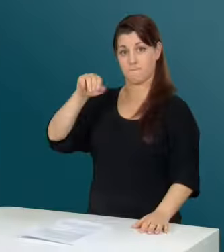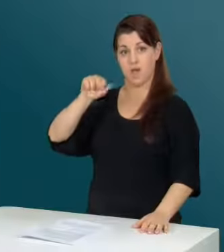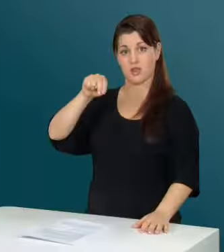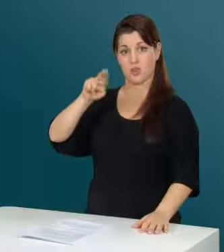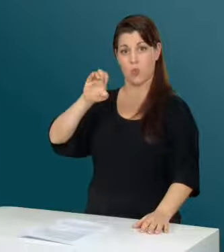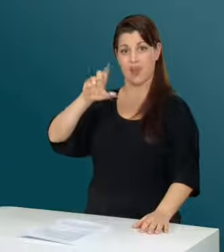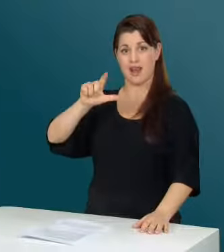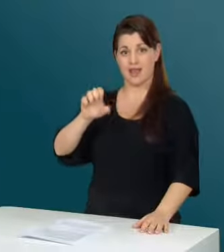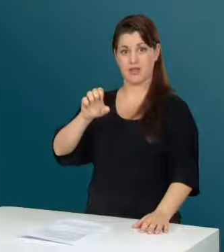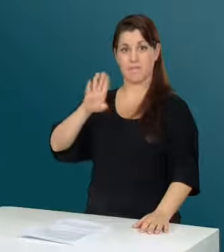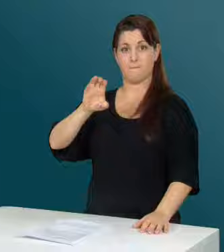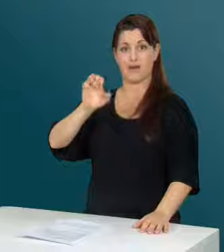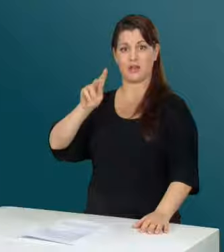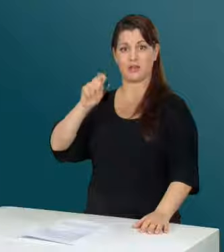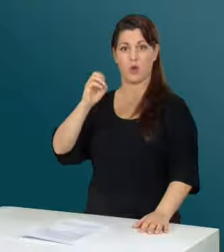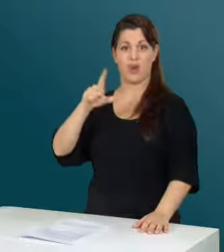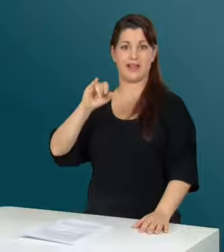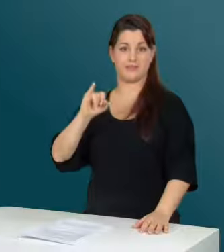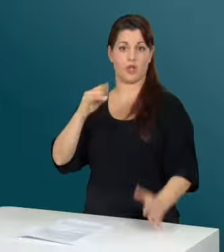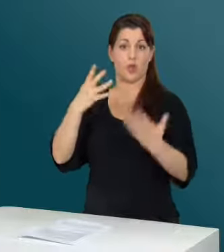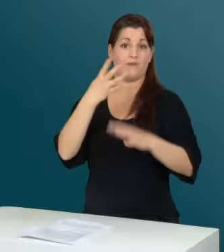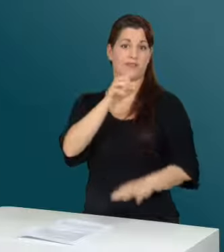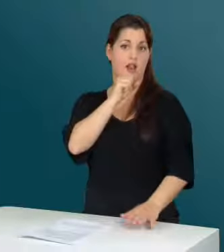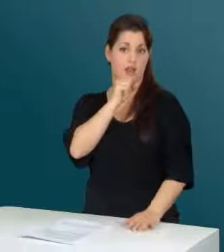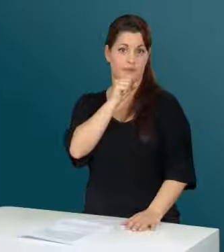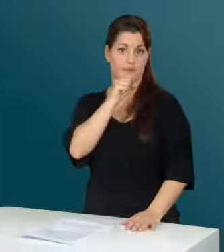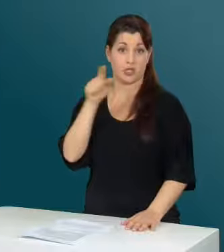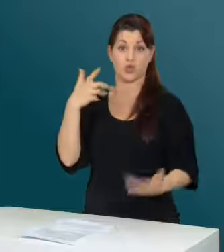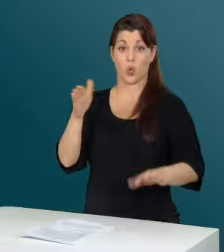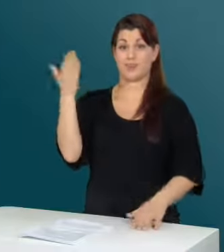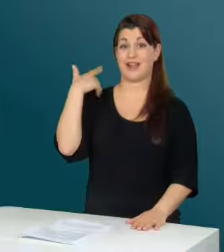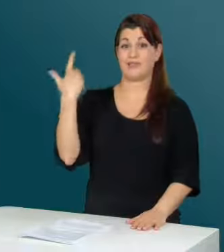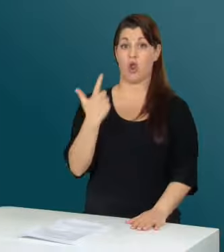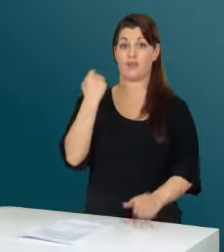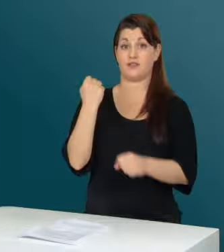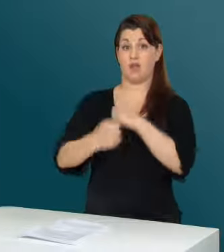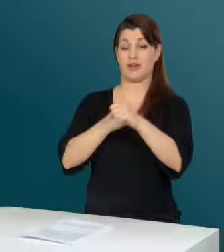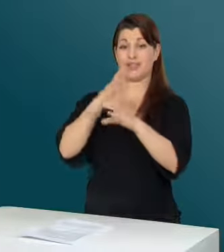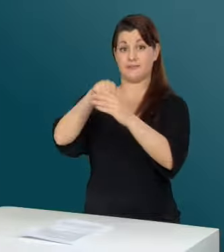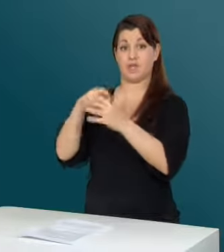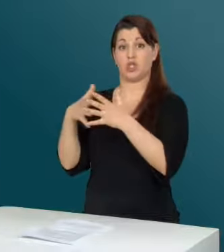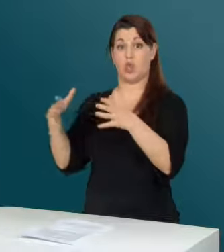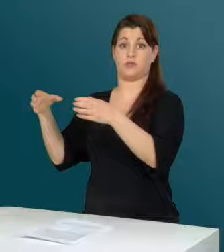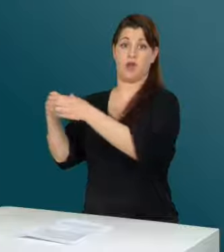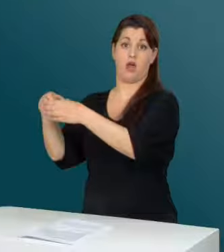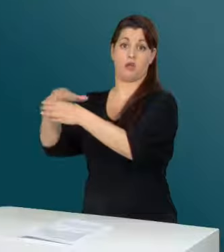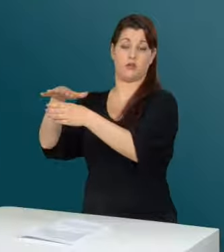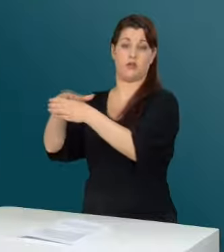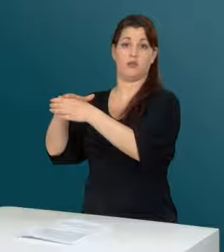Bertolli ist 49 Jahre alt und schon seit zwölf Jahren im Tessiner Grossrat. Seit sieben